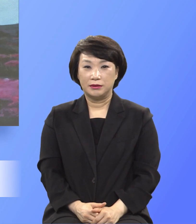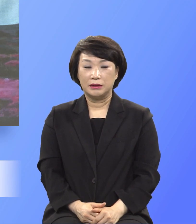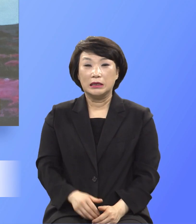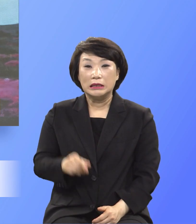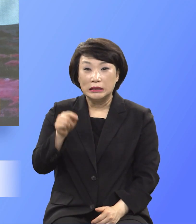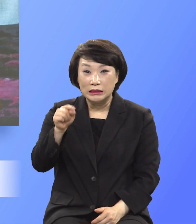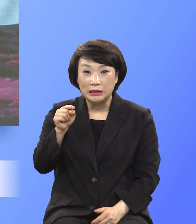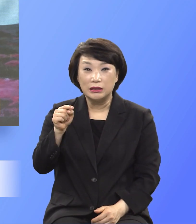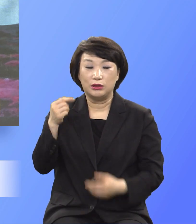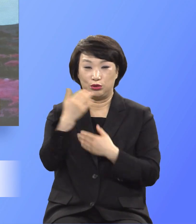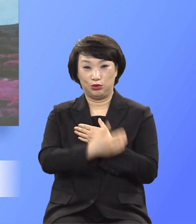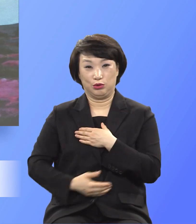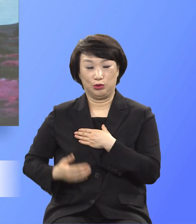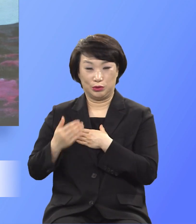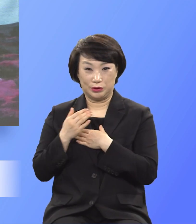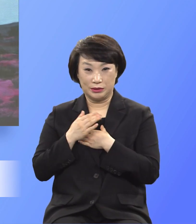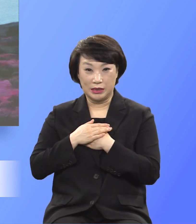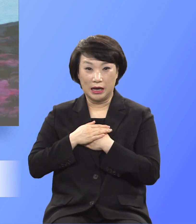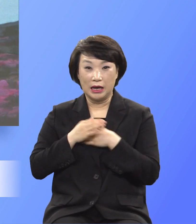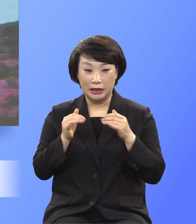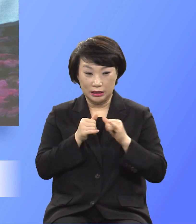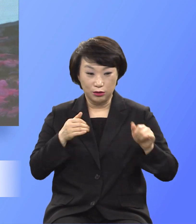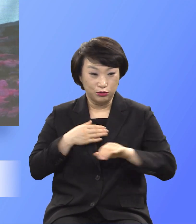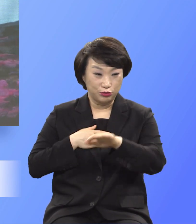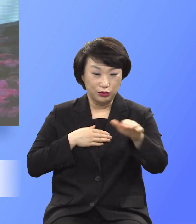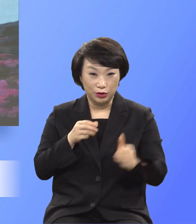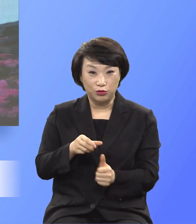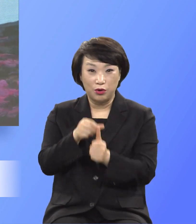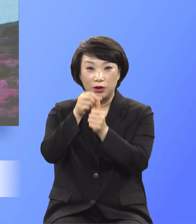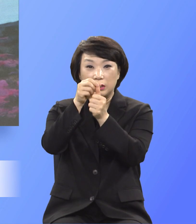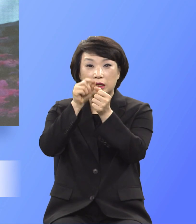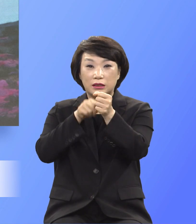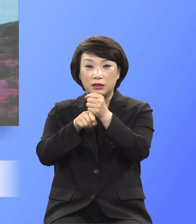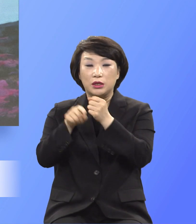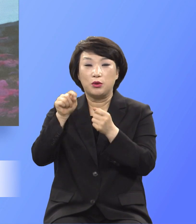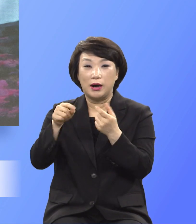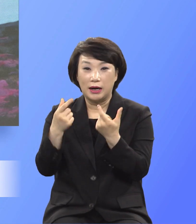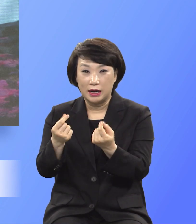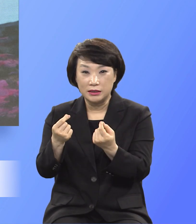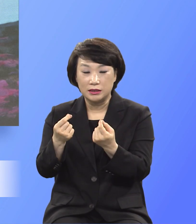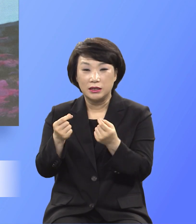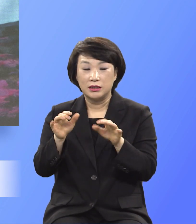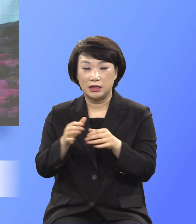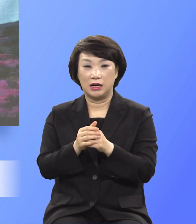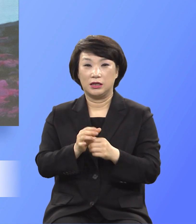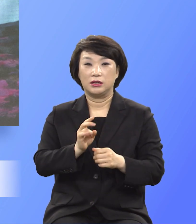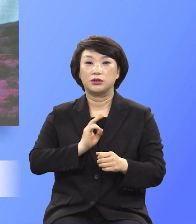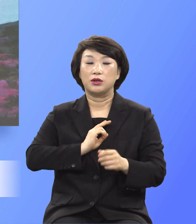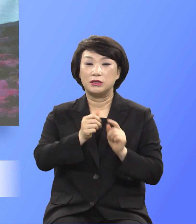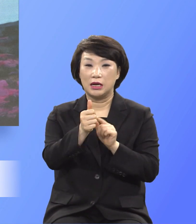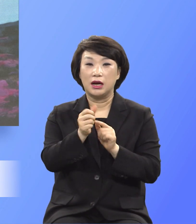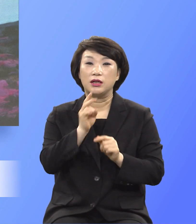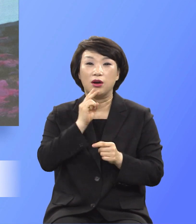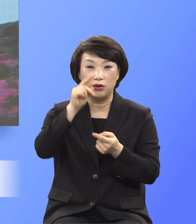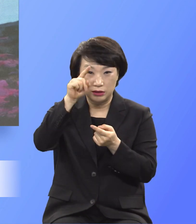육체로 인류 구원의 뜻을 이렇게 약 손지자가 한 말씀이라도 그대로